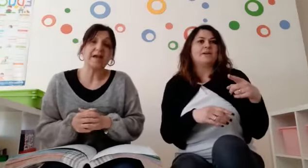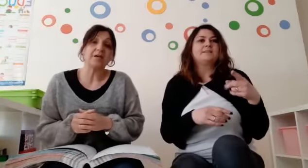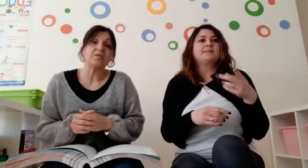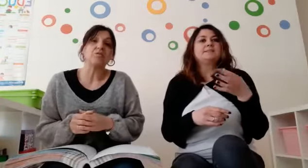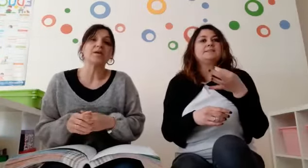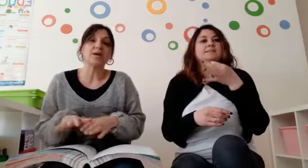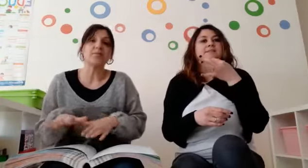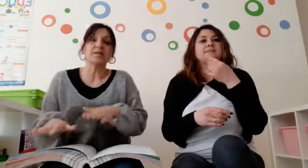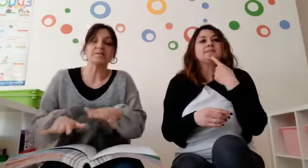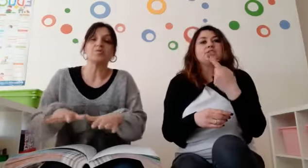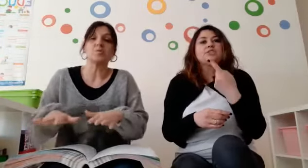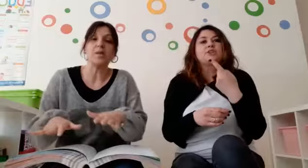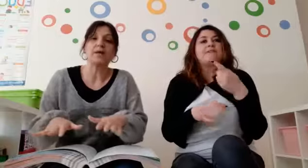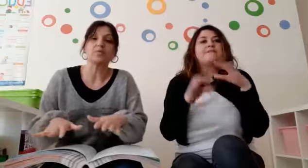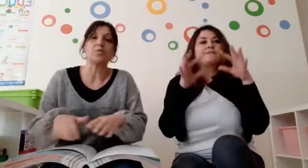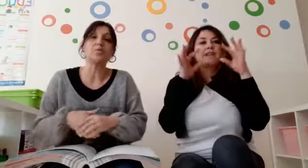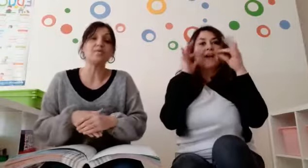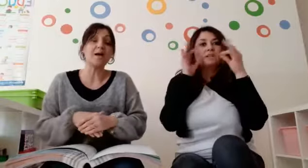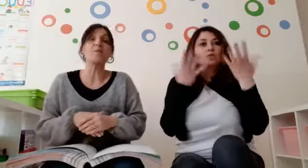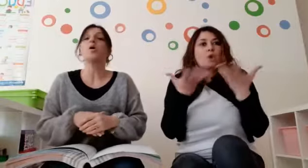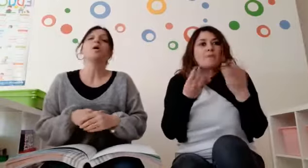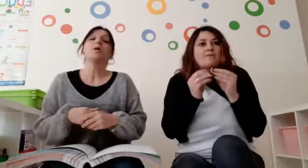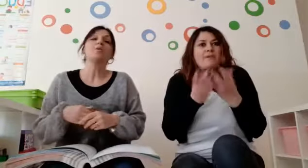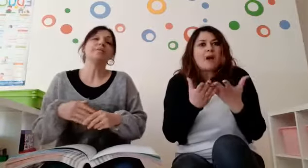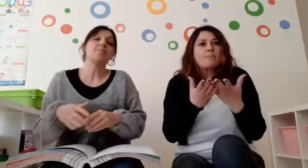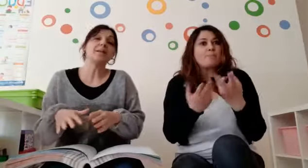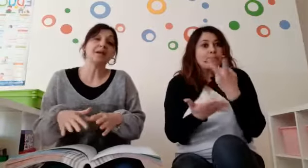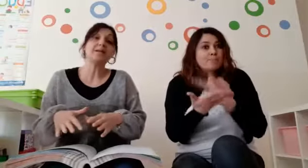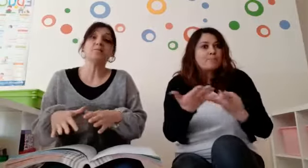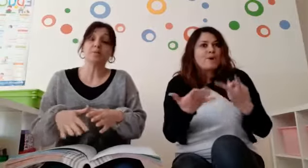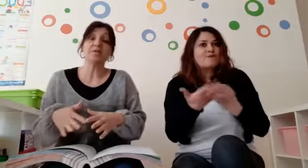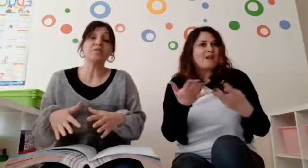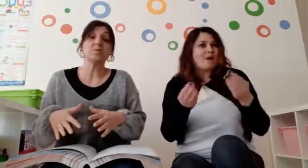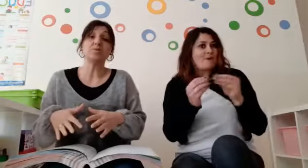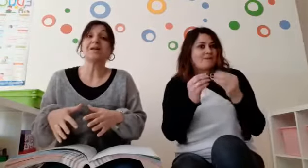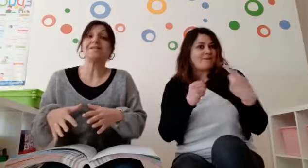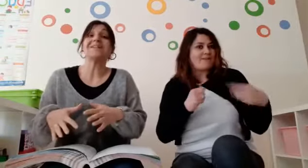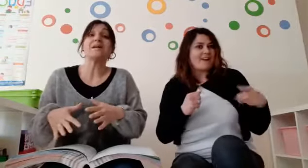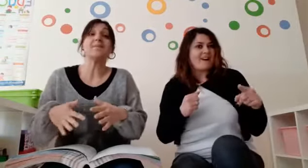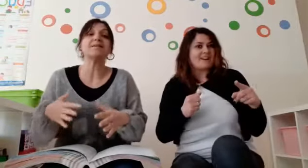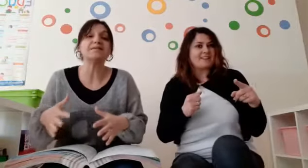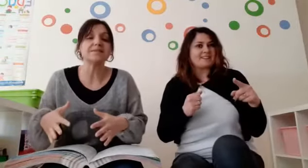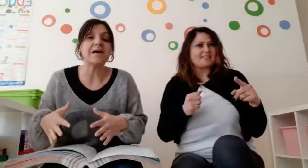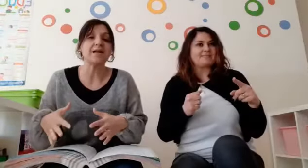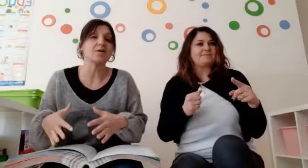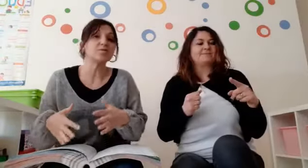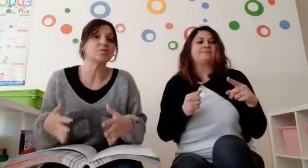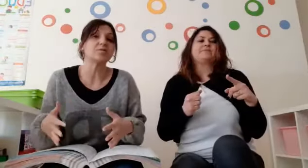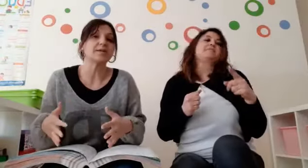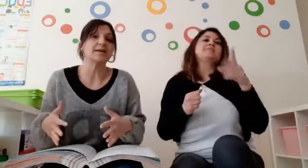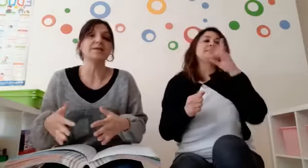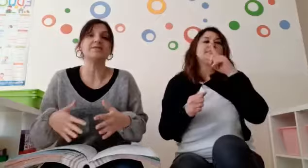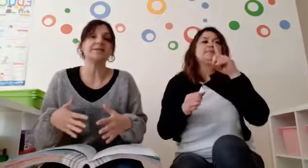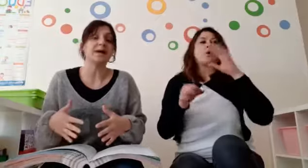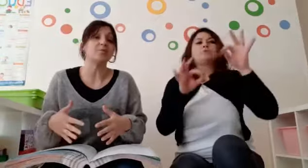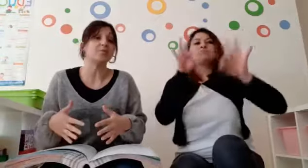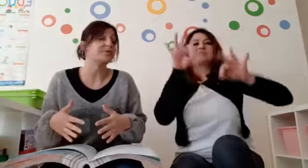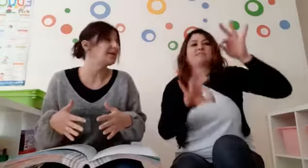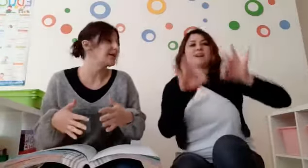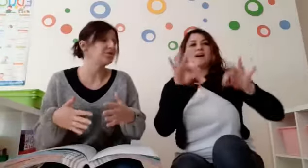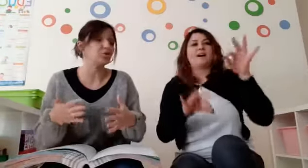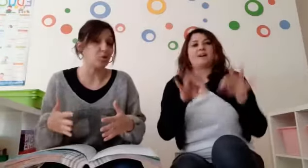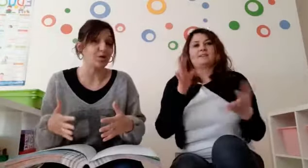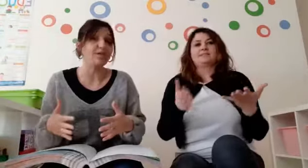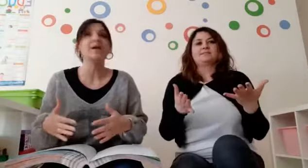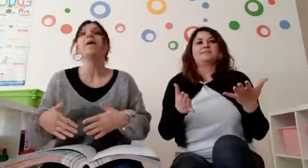fa il gatto che cammina di sol piatto, proviamo, oltre a ballarla, quello che diciamo noi, a drammatizzarla. Cosa vuol dire? Che diventiamo